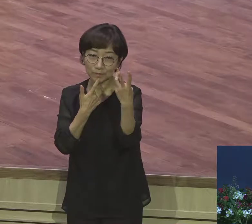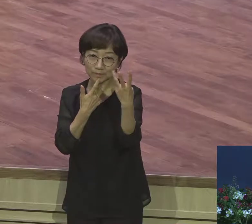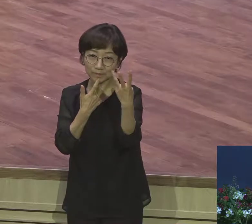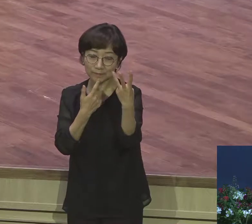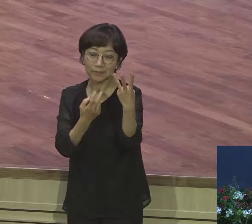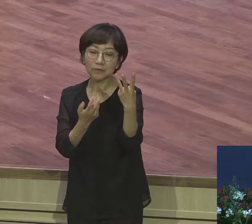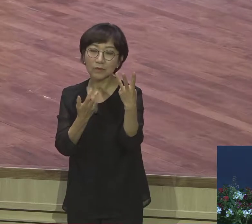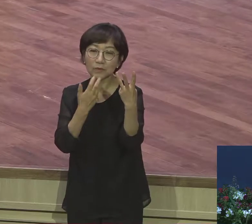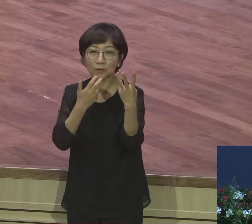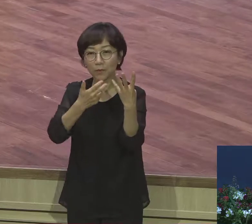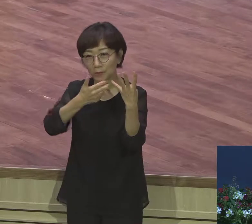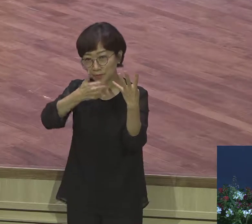있는 것이 창세기입니다